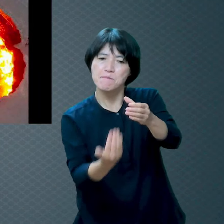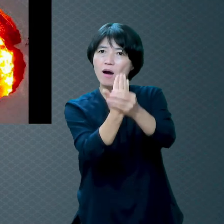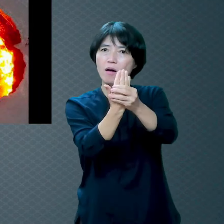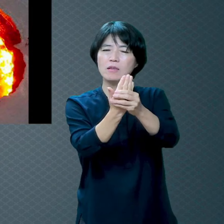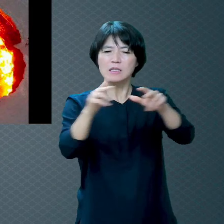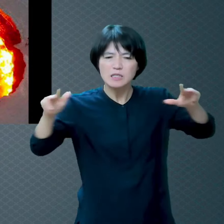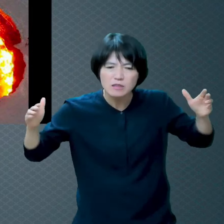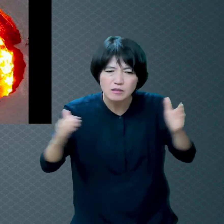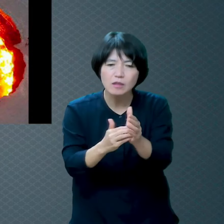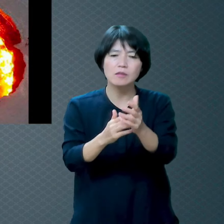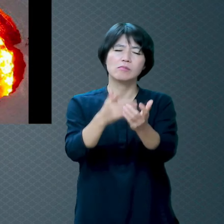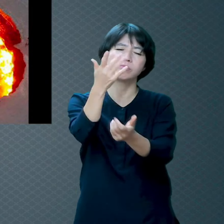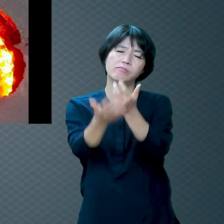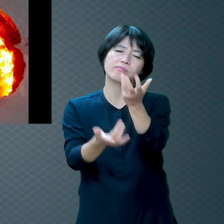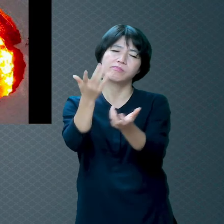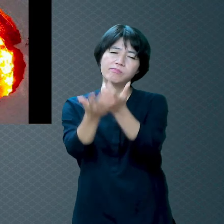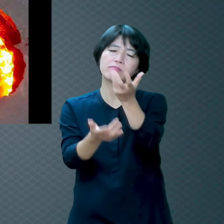있는 거예요